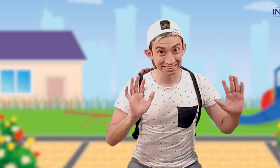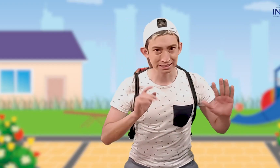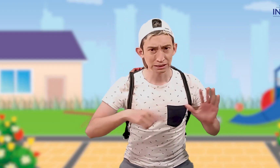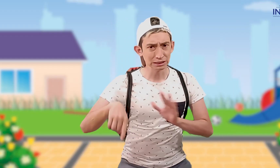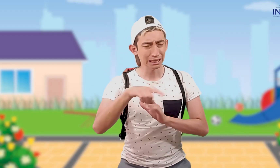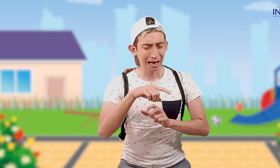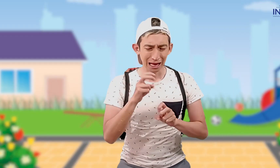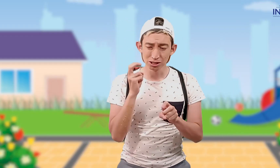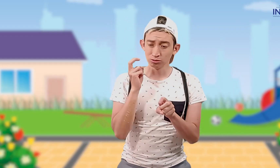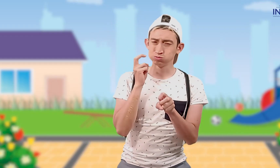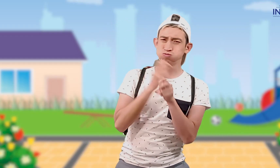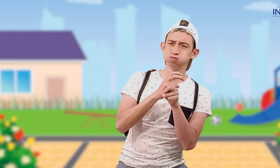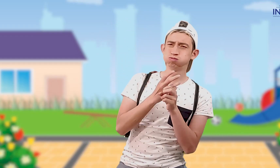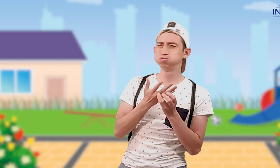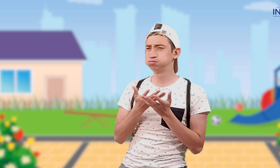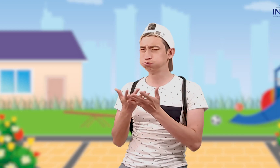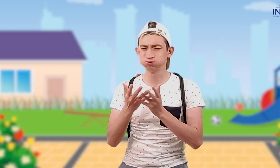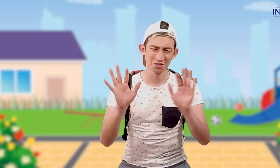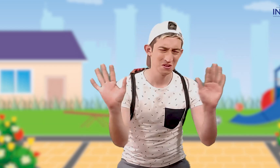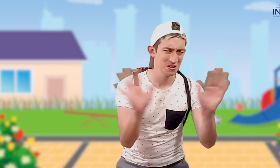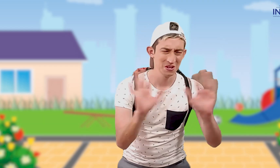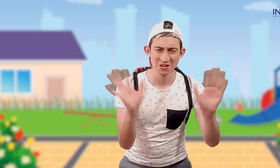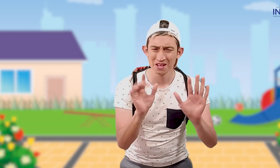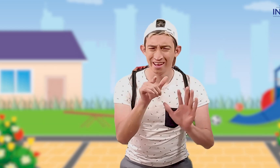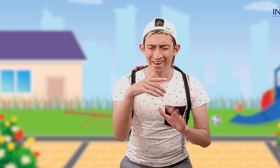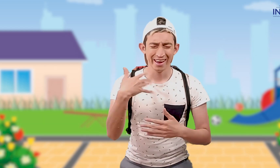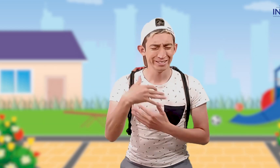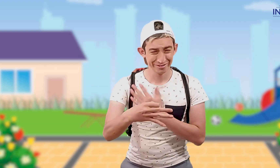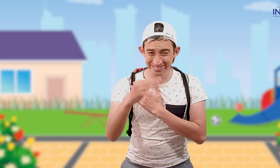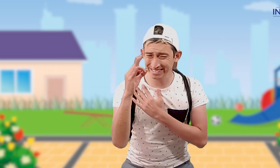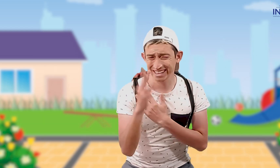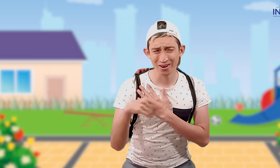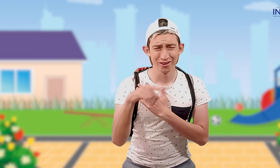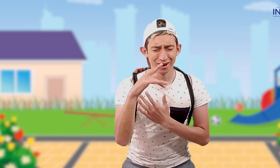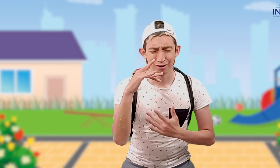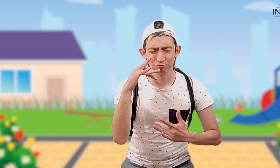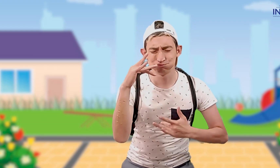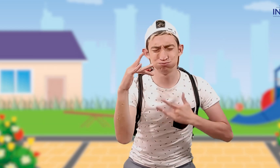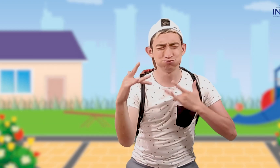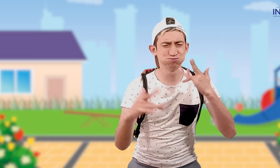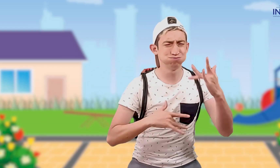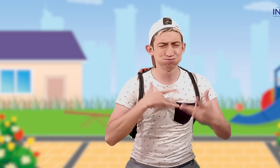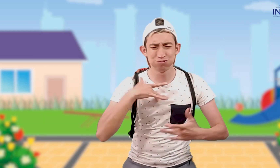Bien, pero no piensen que es muy difícil porque seguro se van a divertir y les va a gustar mucho.